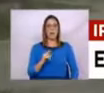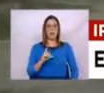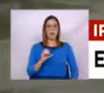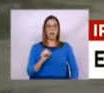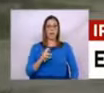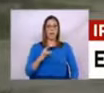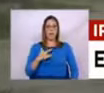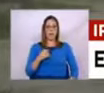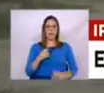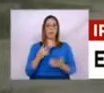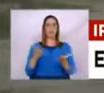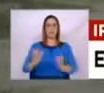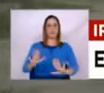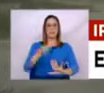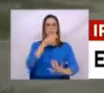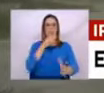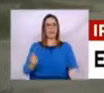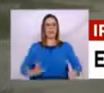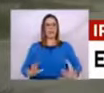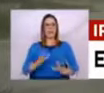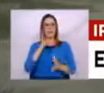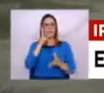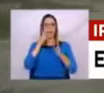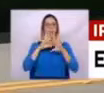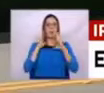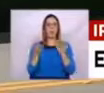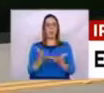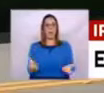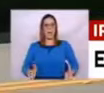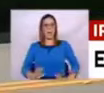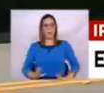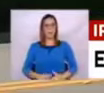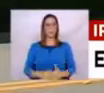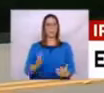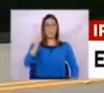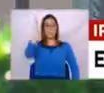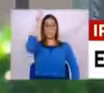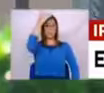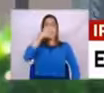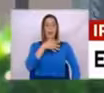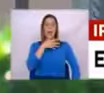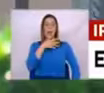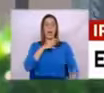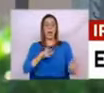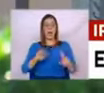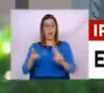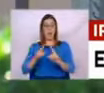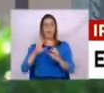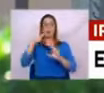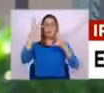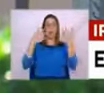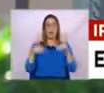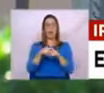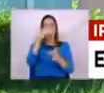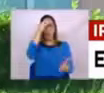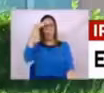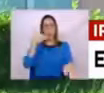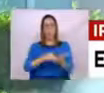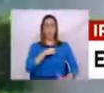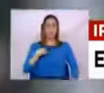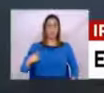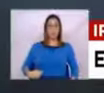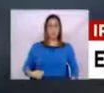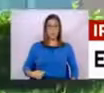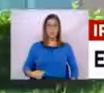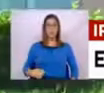terão sido desencorajados a falar em aquecimento global. Trump, que apregou as alterações climáticas como uma invenção da China,